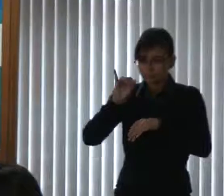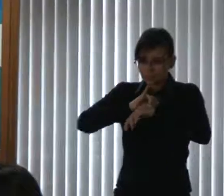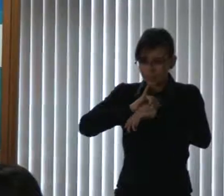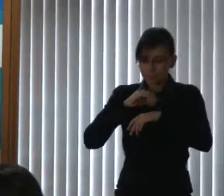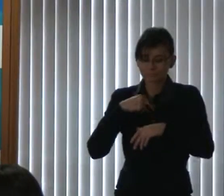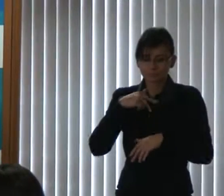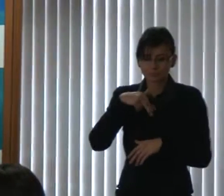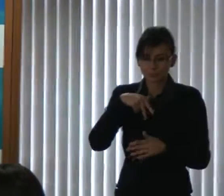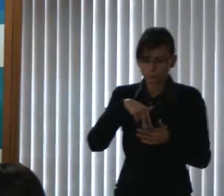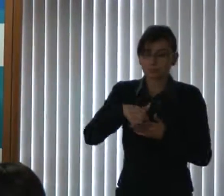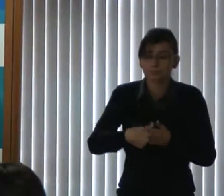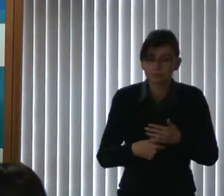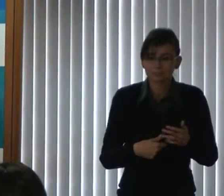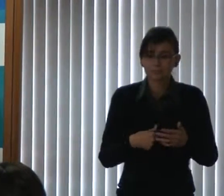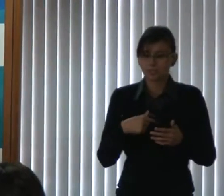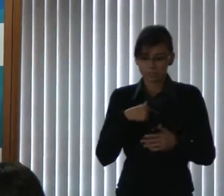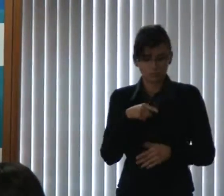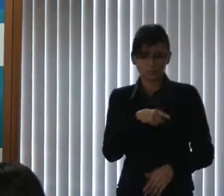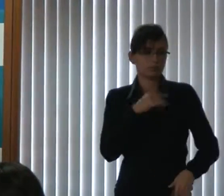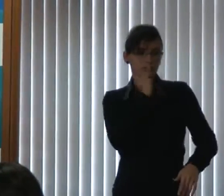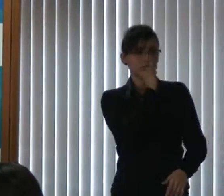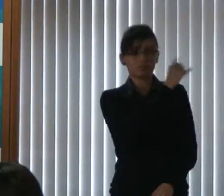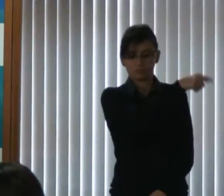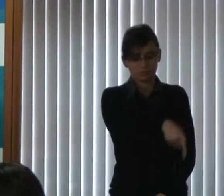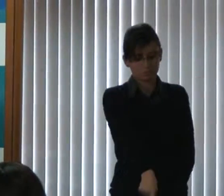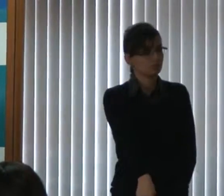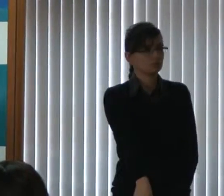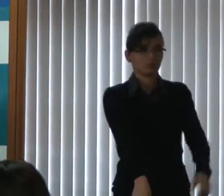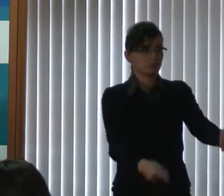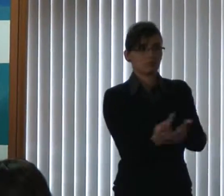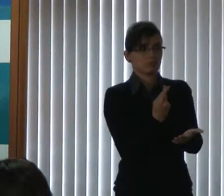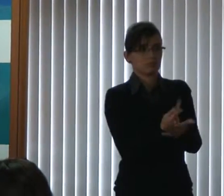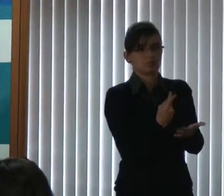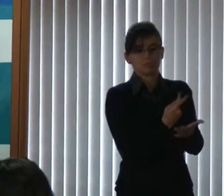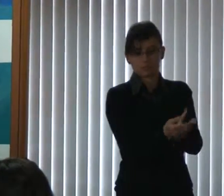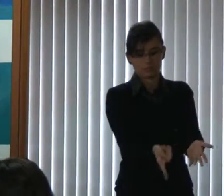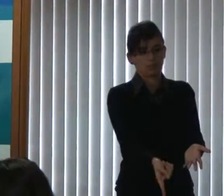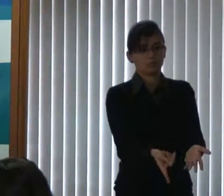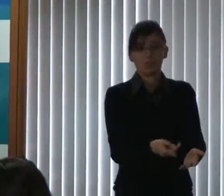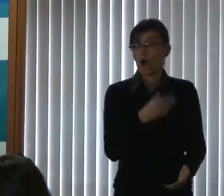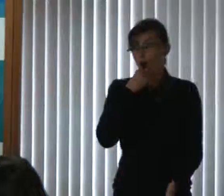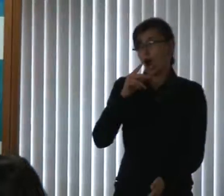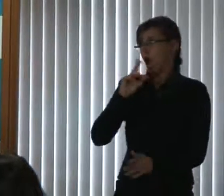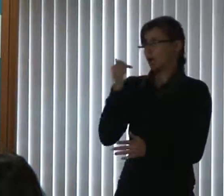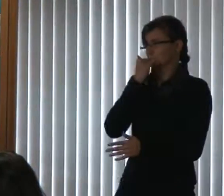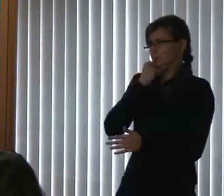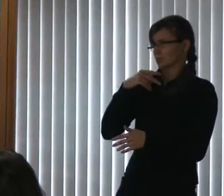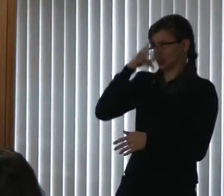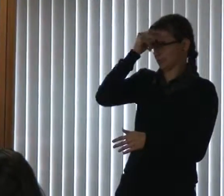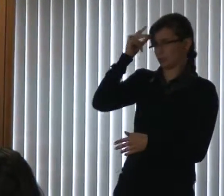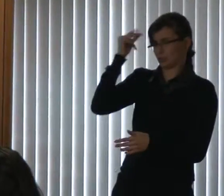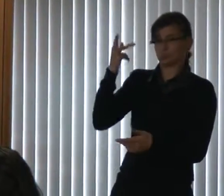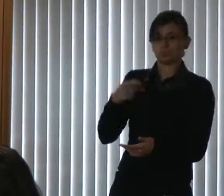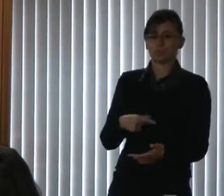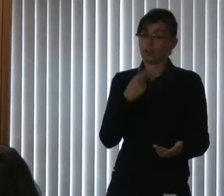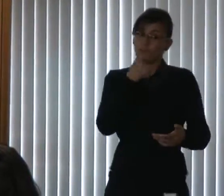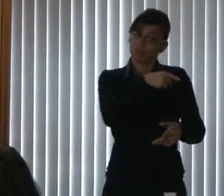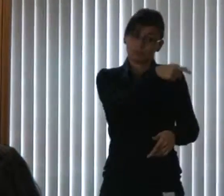essa pedra está mal colocada. Ah, mas é a prefeitura, você tem a obrigação de arrumar também. E nós vamos te ajudar. Se você acha que é